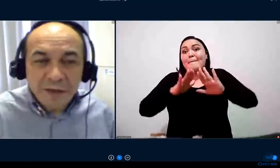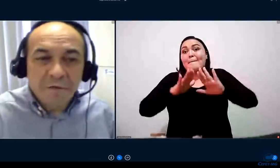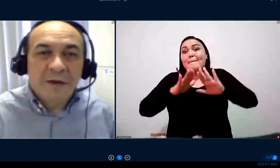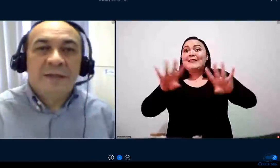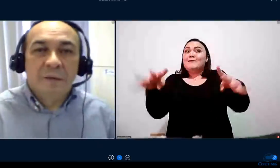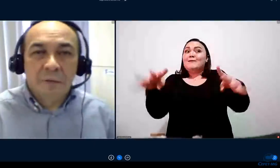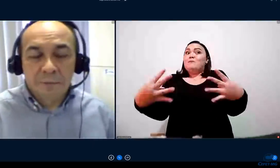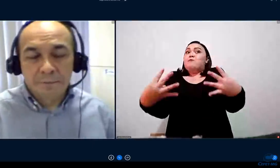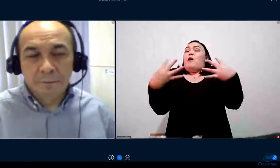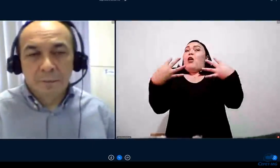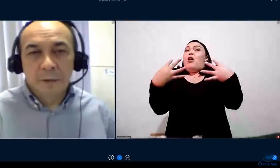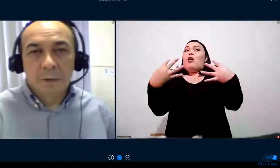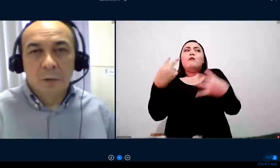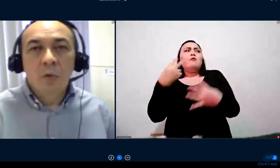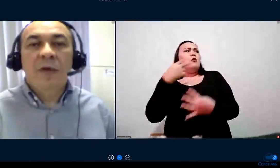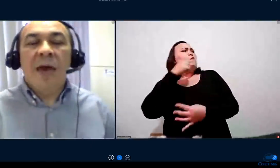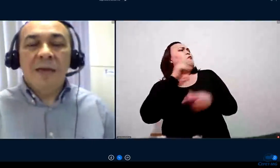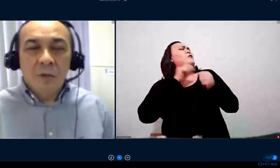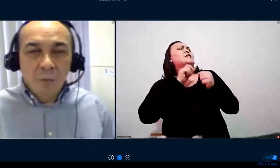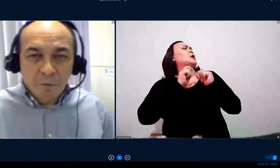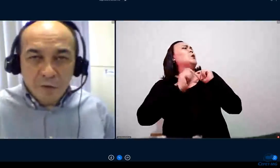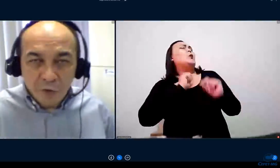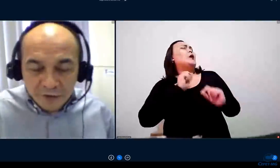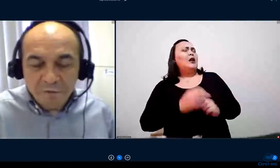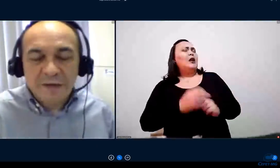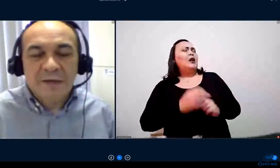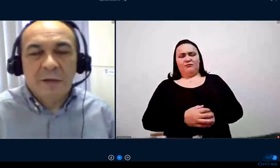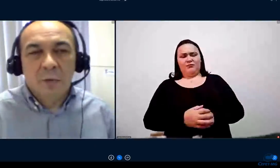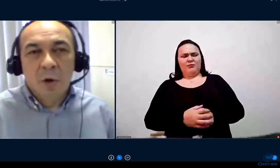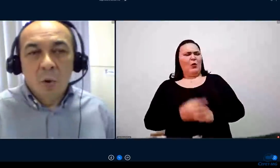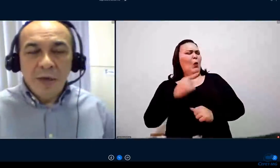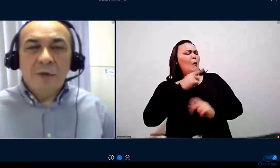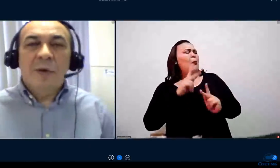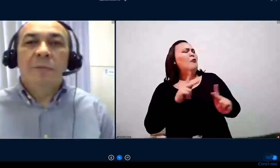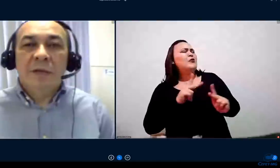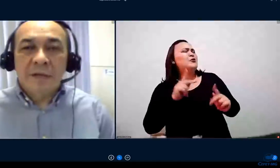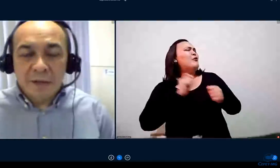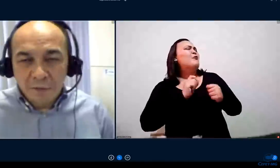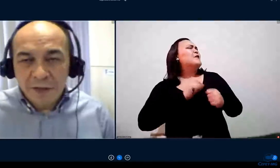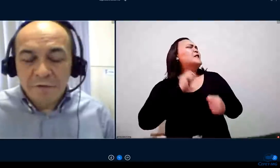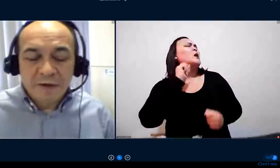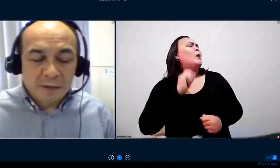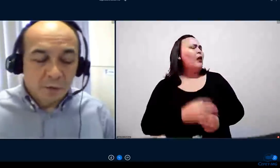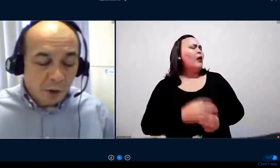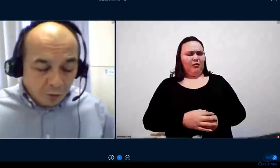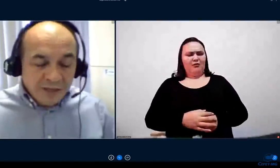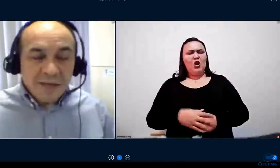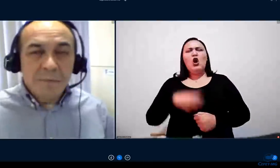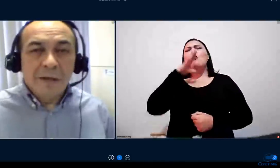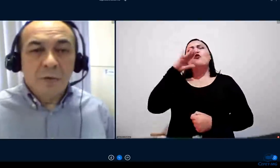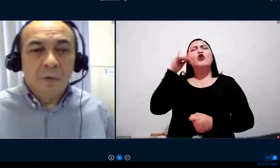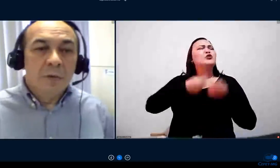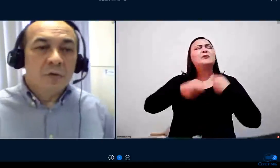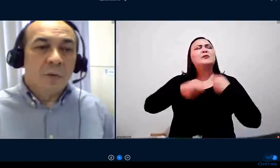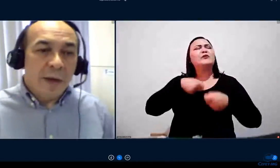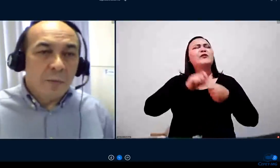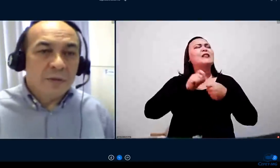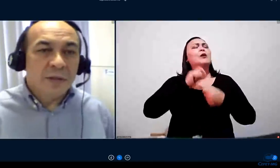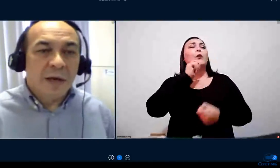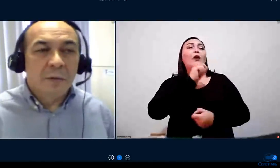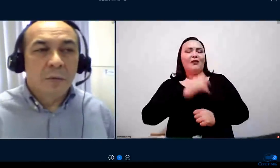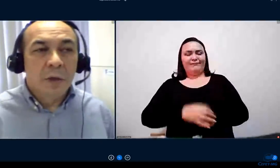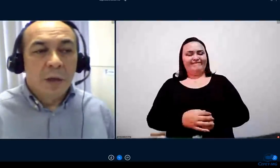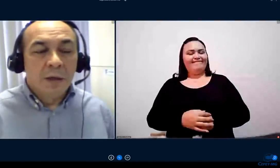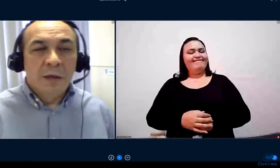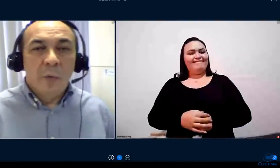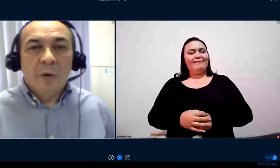que é que você está fazendo, o que é que o professor está fazendo, o que é que o administrativo está fazendo. O estado de Mato Grosso é um